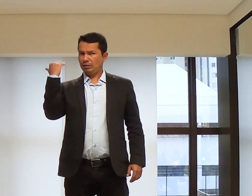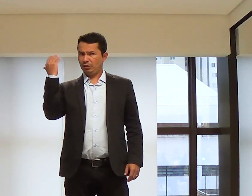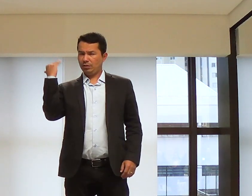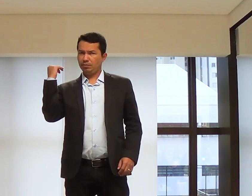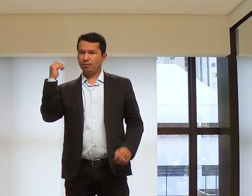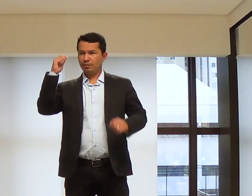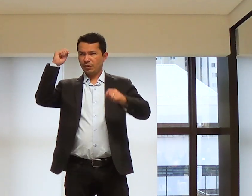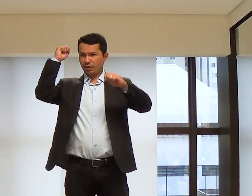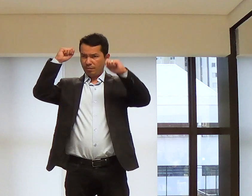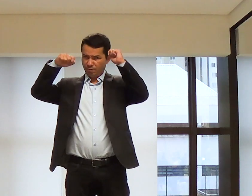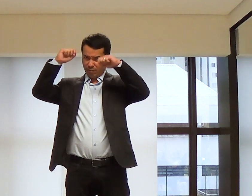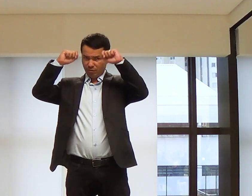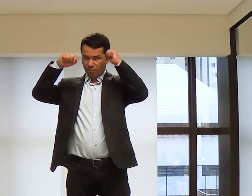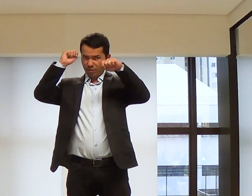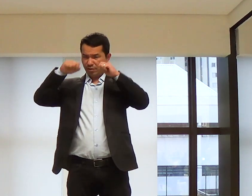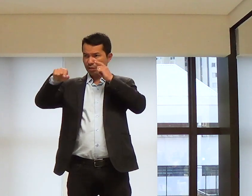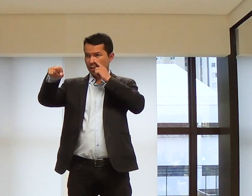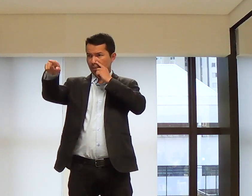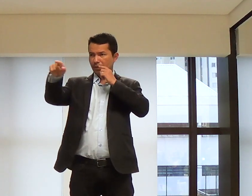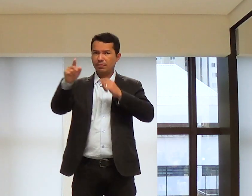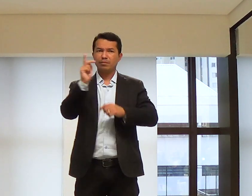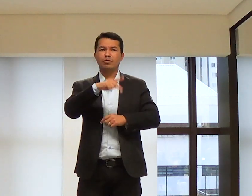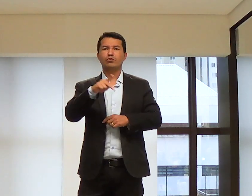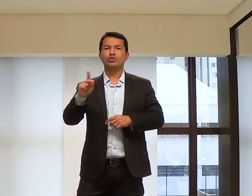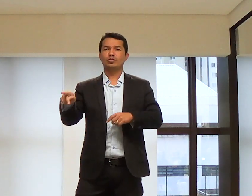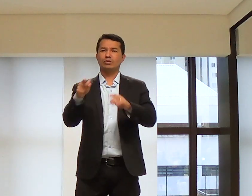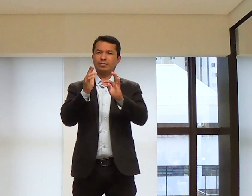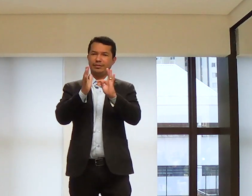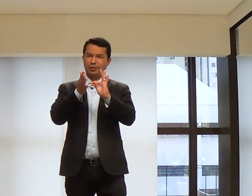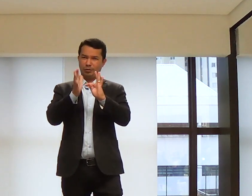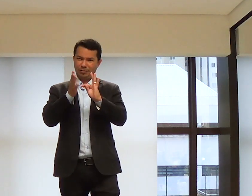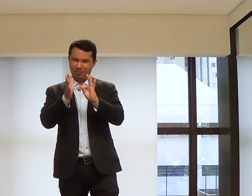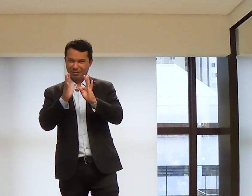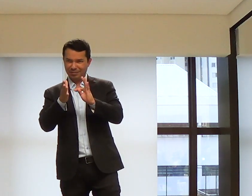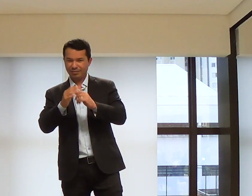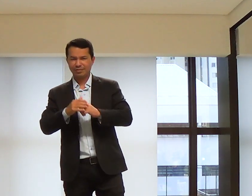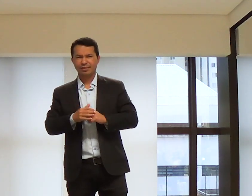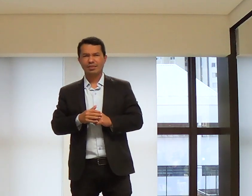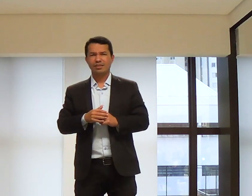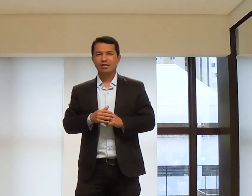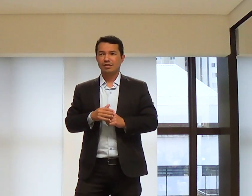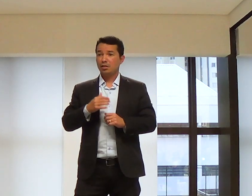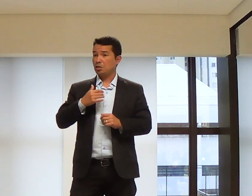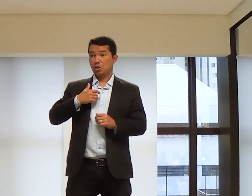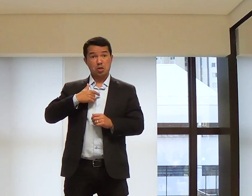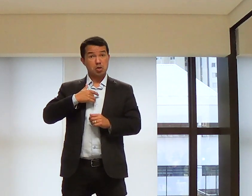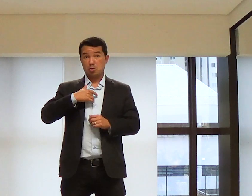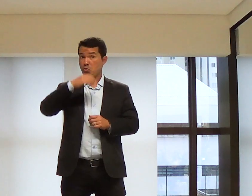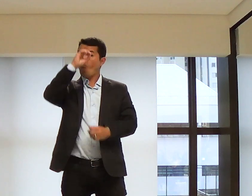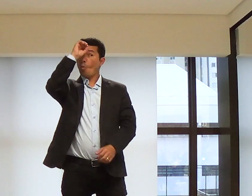Na semana passada, o Marcos Weber estava dando aula no Carlinhos.